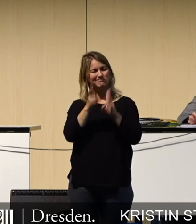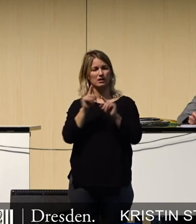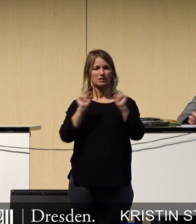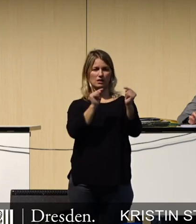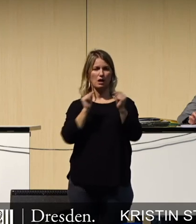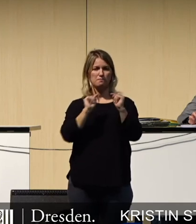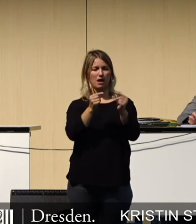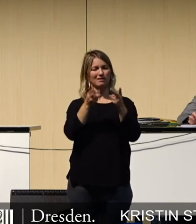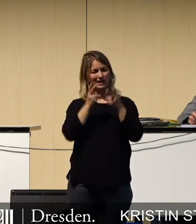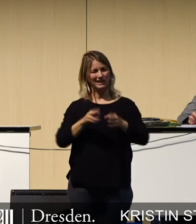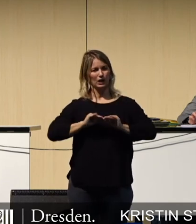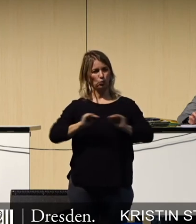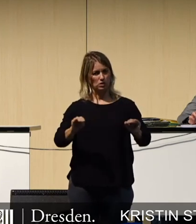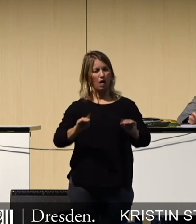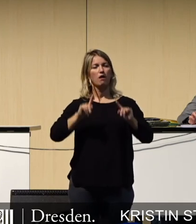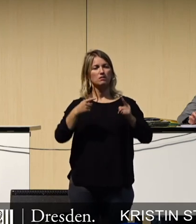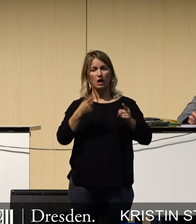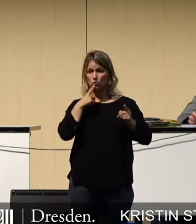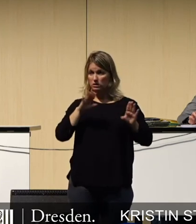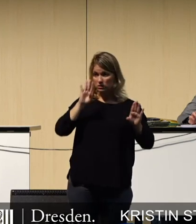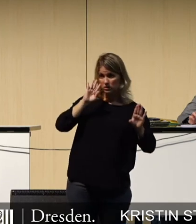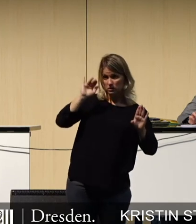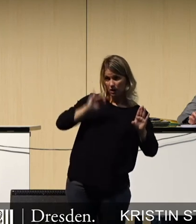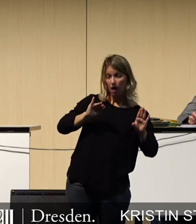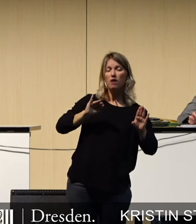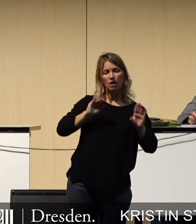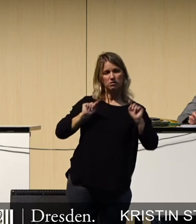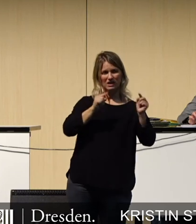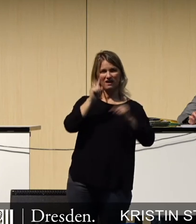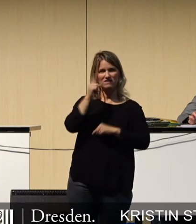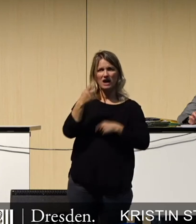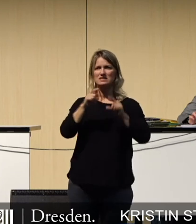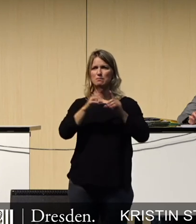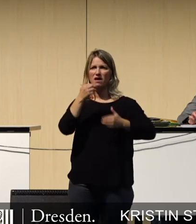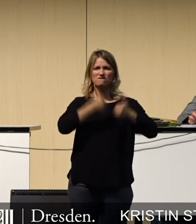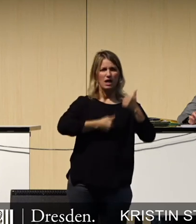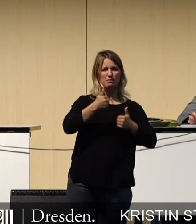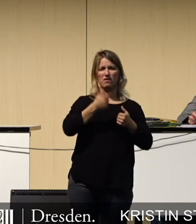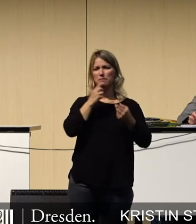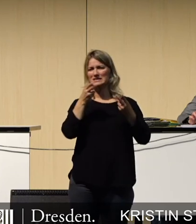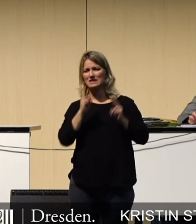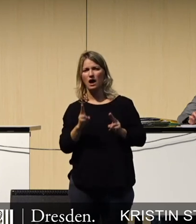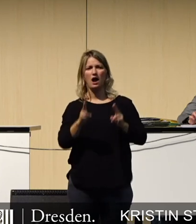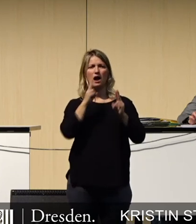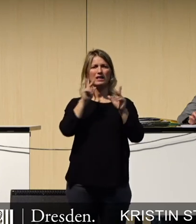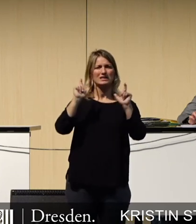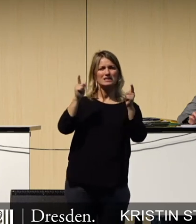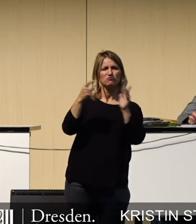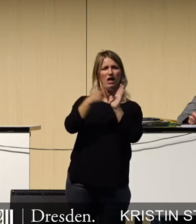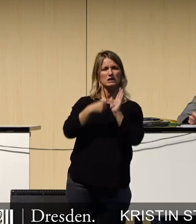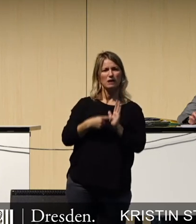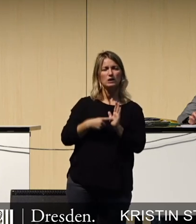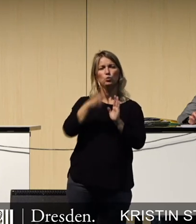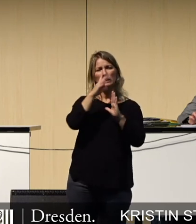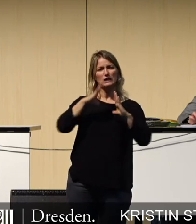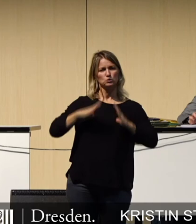anständigen Grundlage führen, die sich mit dem Thema Wettbewerb, Sicherheit, die gesellschaftlichen Aspekte und auch der Gesundheit